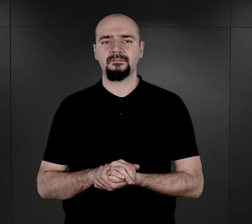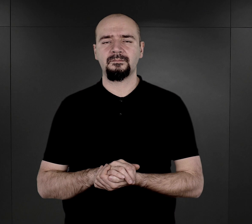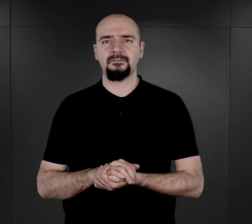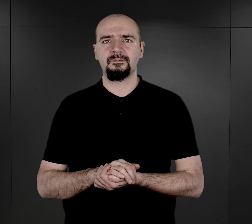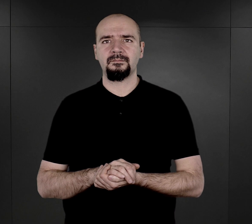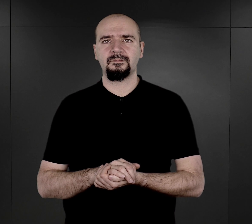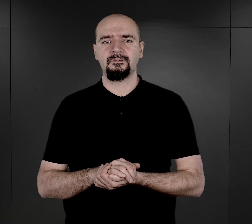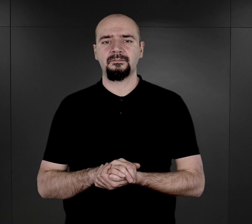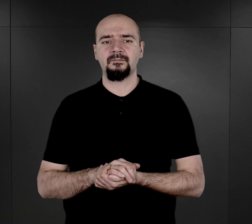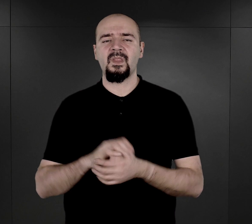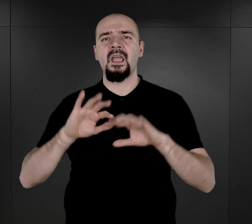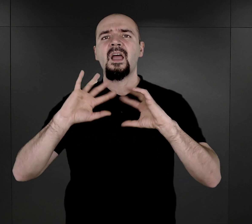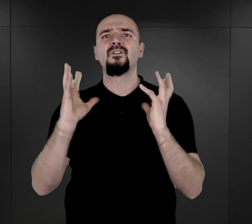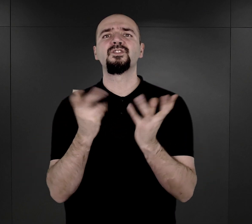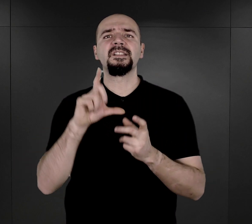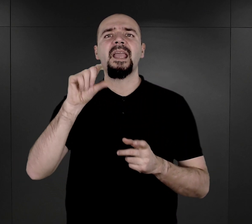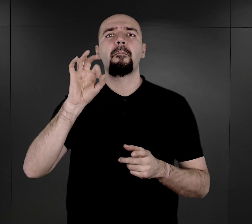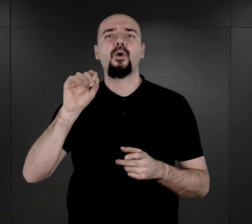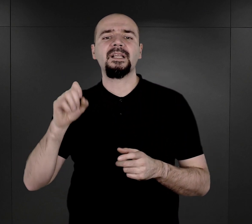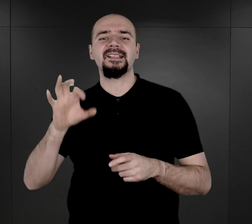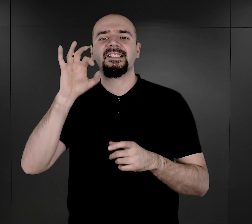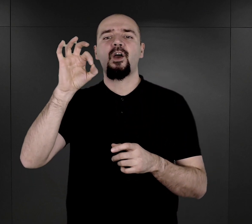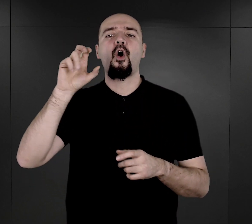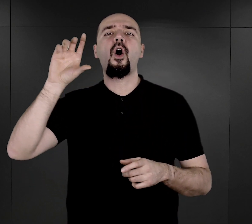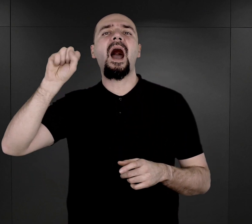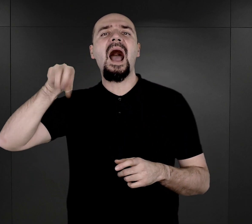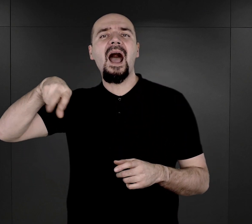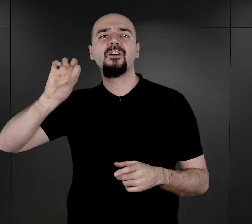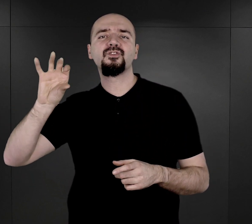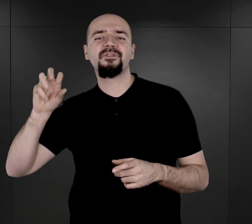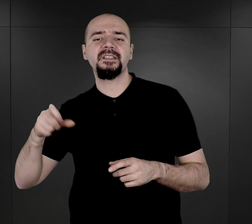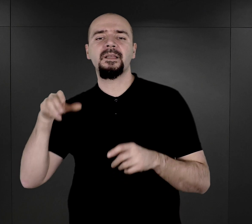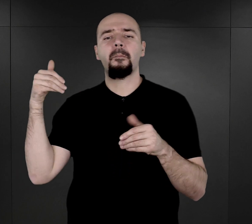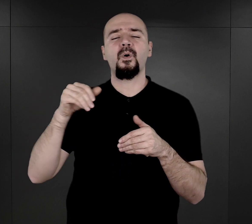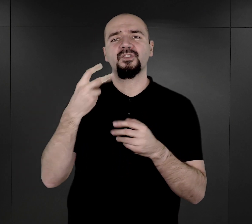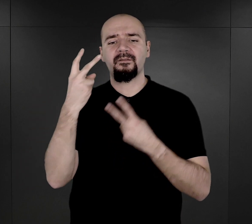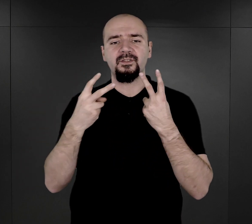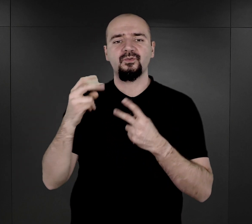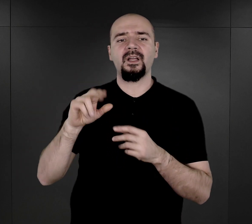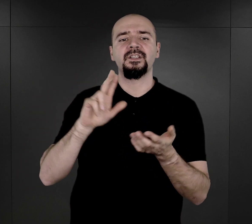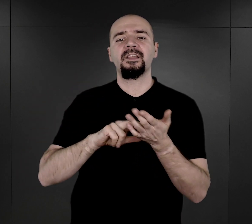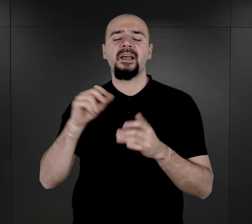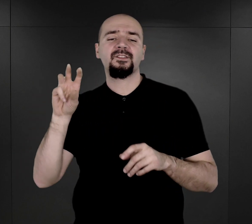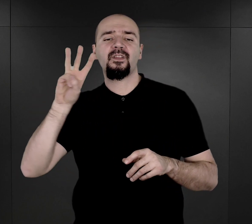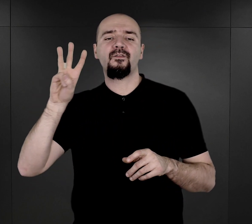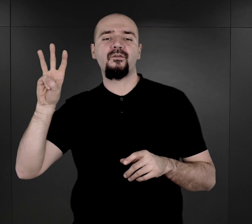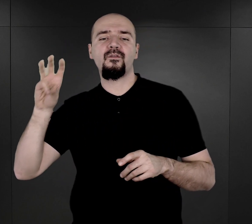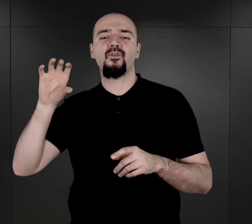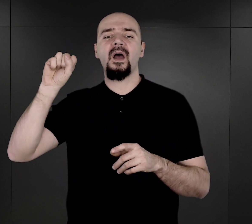Wszystkie podcasty z cyklu o Auschwitz znaleźć można na stronie www.auschwitz.org ukośnik podcasty